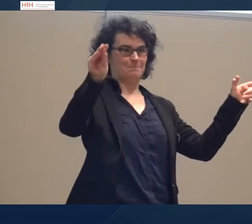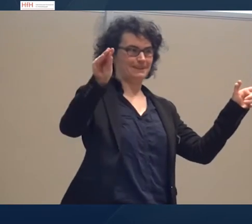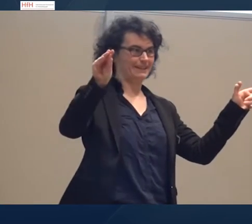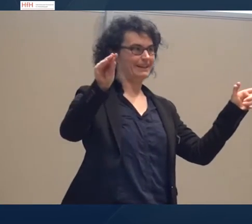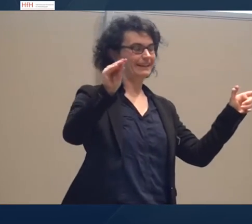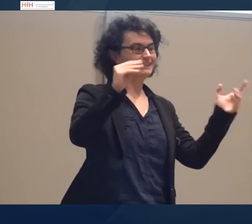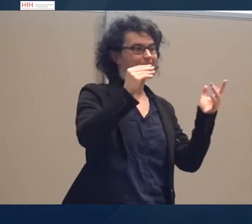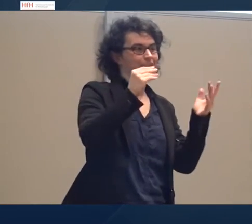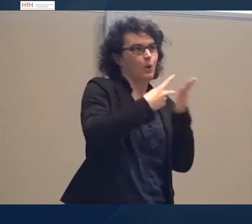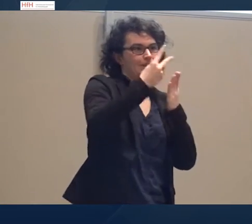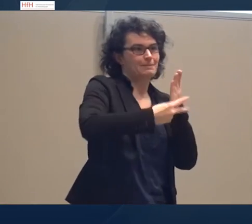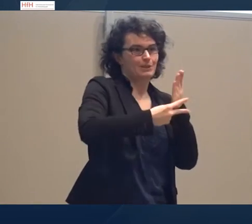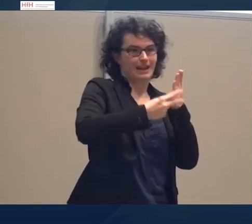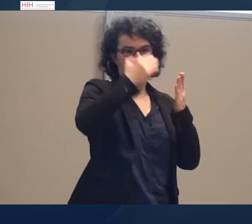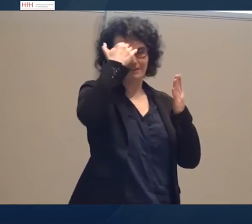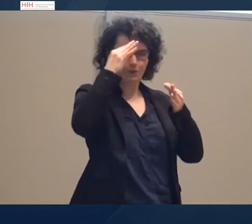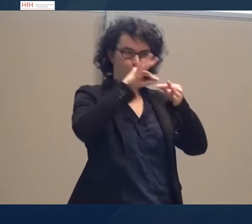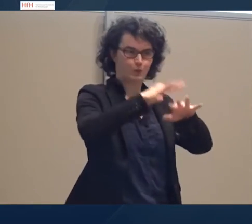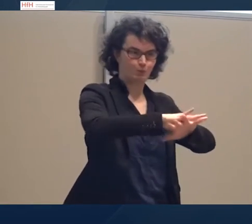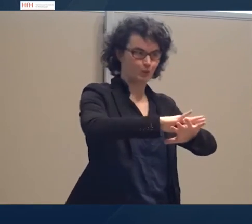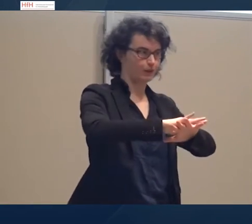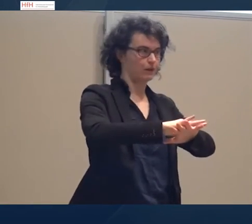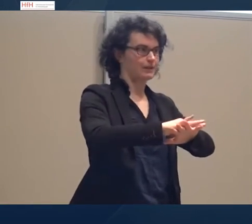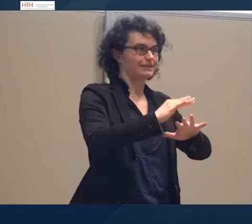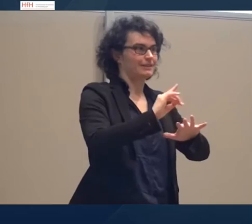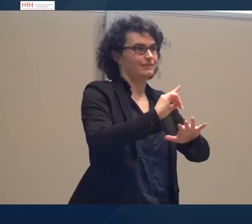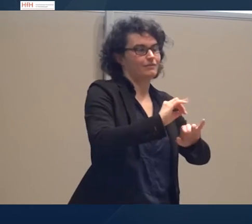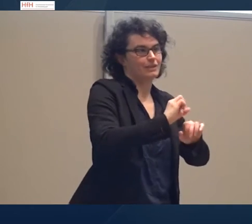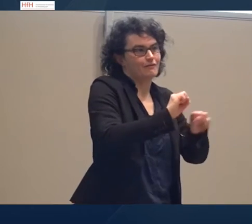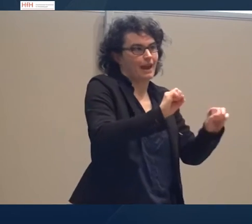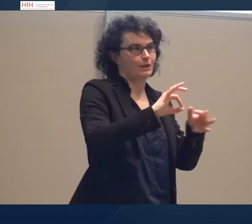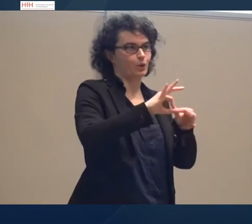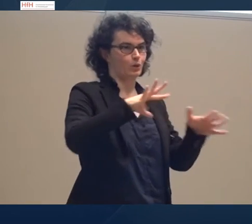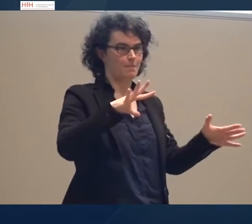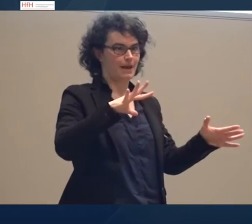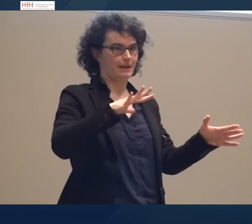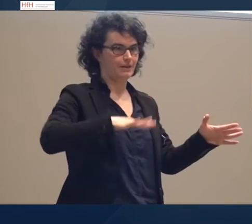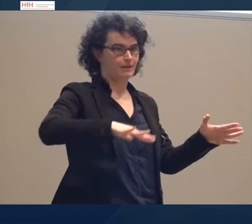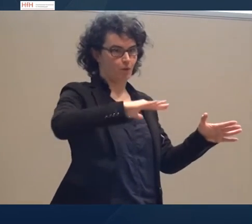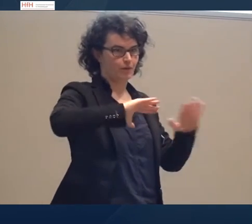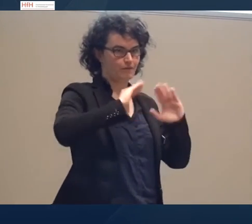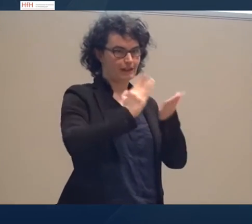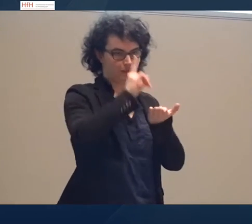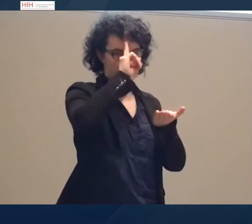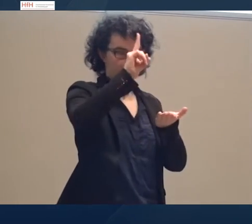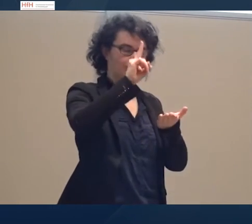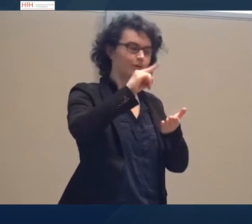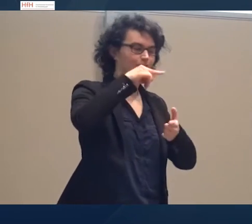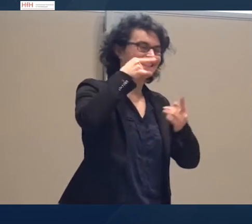Es ist wie frei, unabhängig von wie wir die Welt einfach und meist ausdrucksorientiert sind. Ich nicht davon,